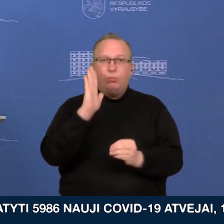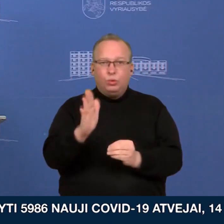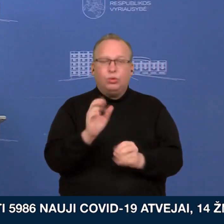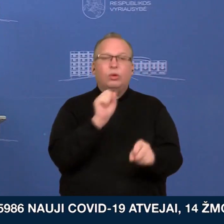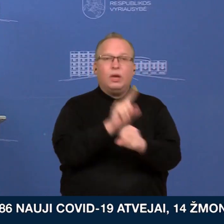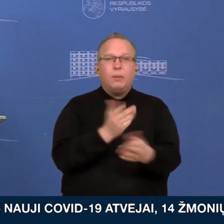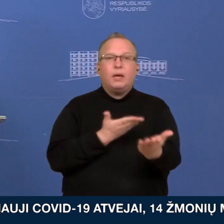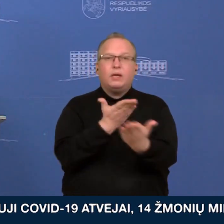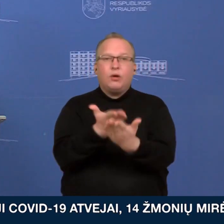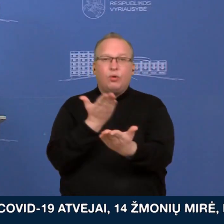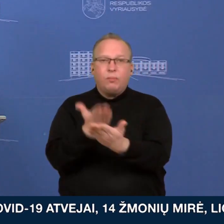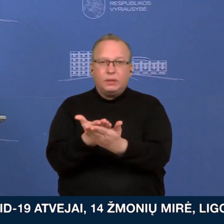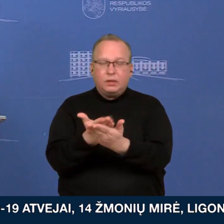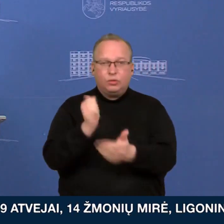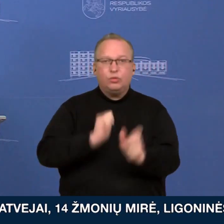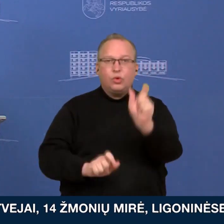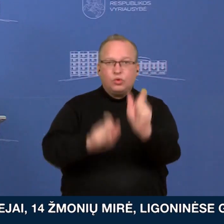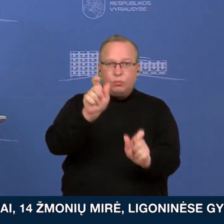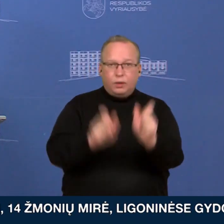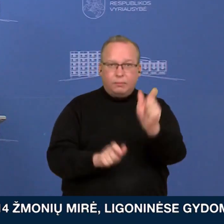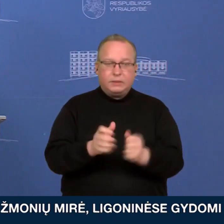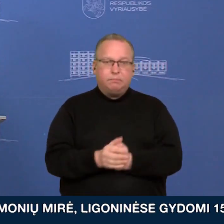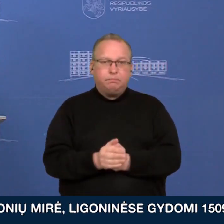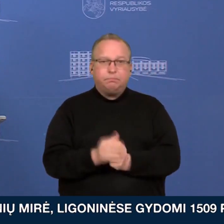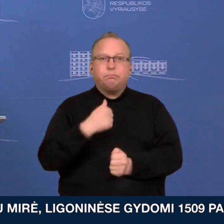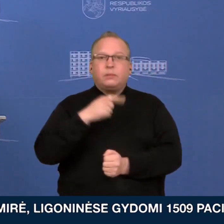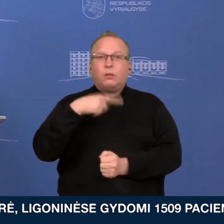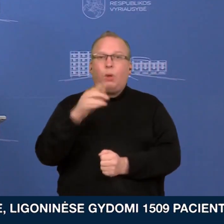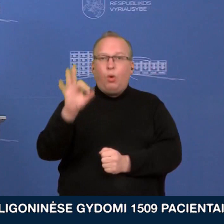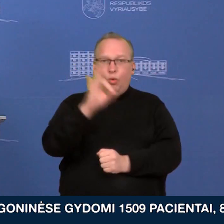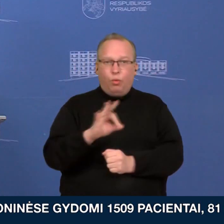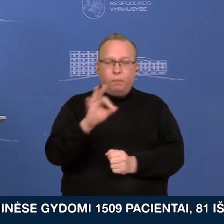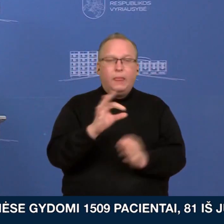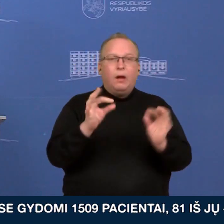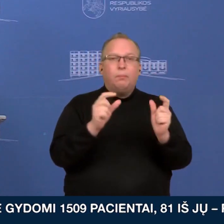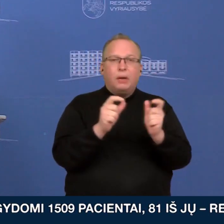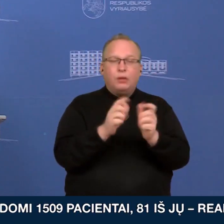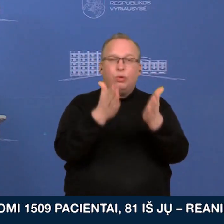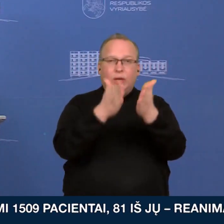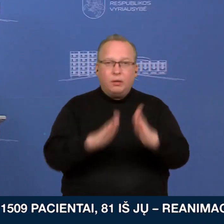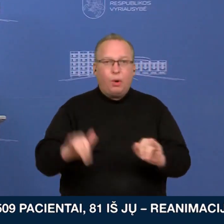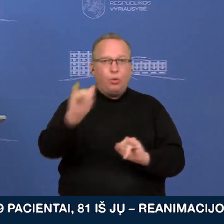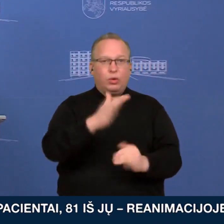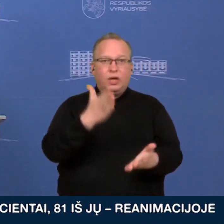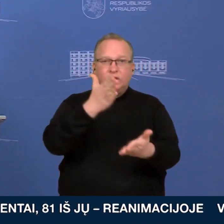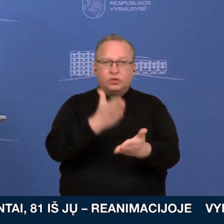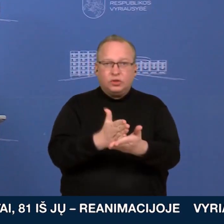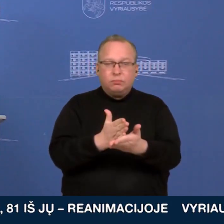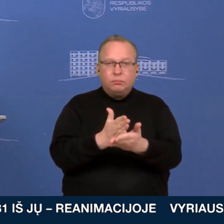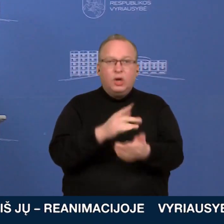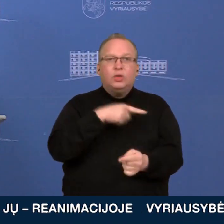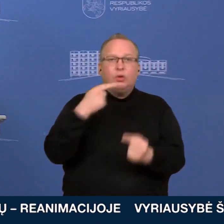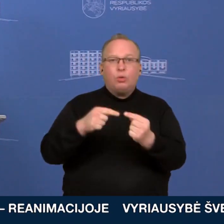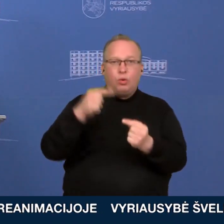duodamos rekomendacijos gyventojams. Bet vėlgi, noriu akcentuotai, kad mes kalbam apie brandulinės energetikos objektą, kuris yra daugiau nei